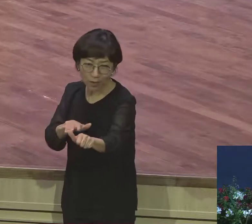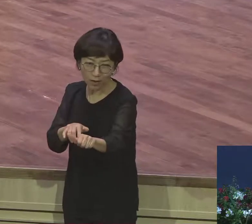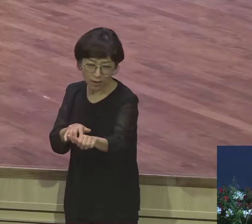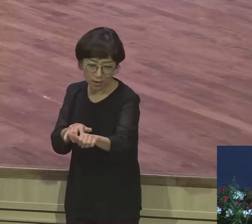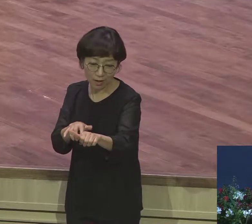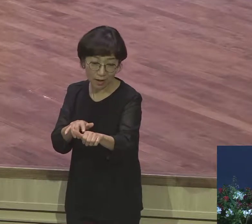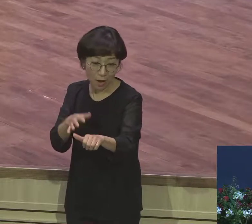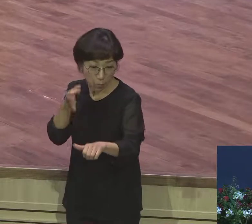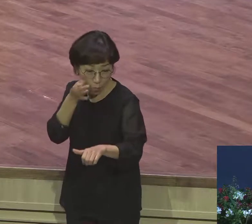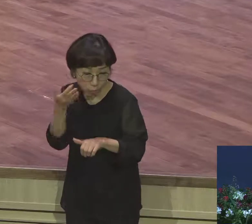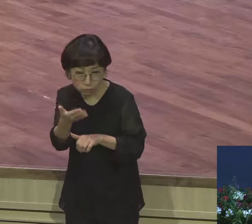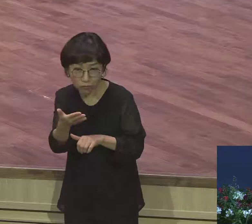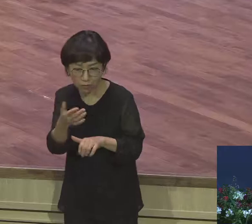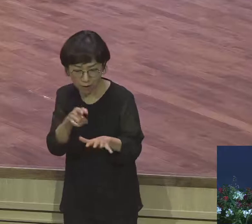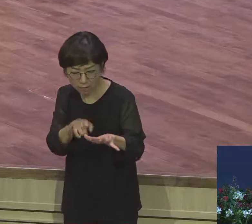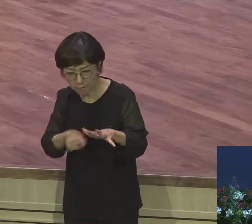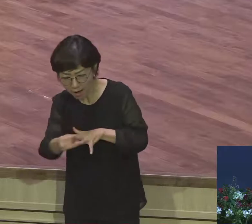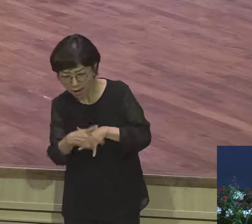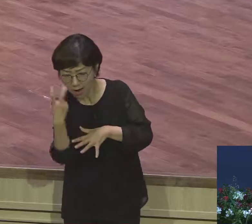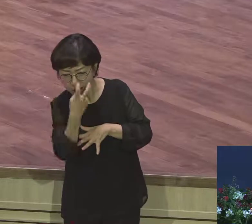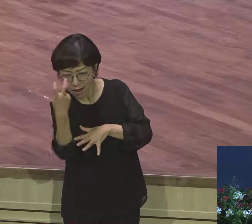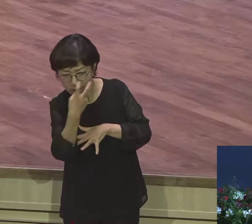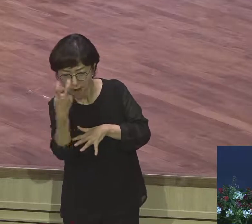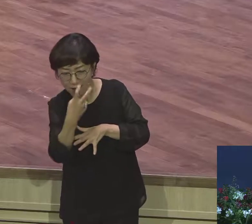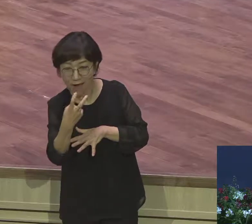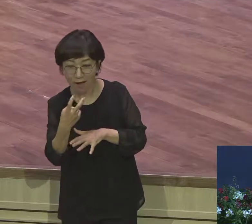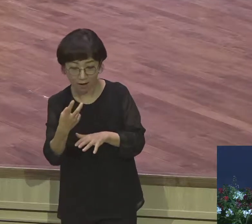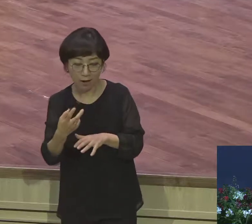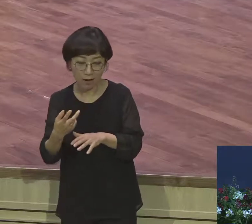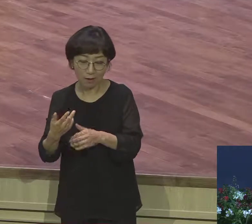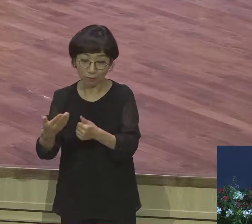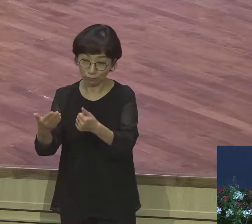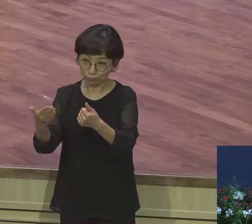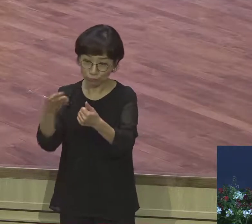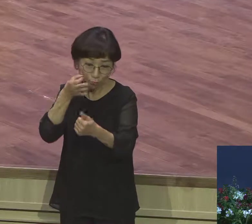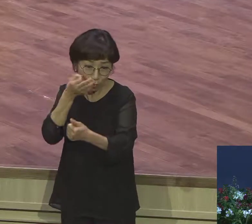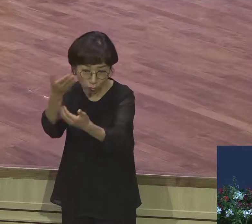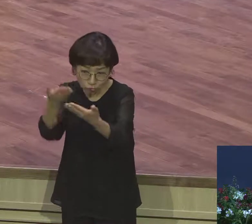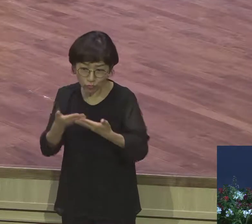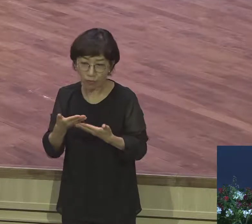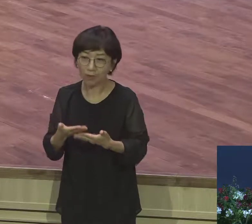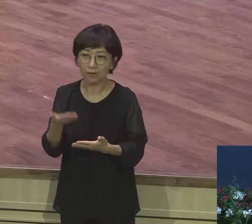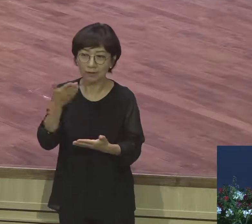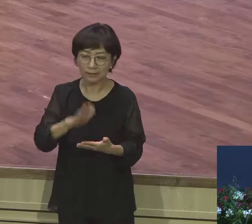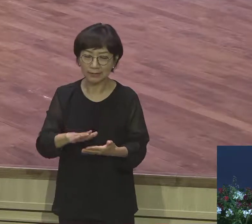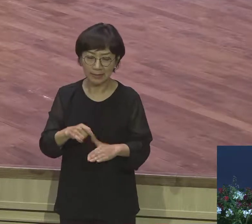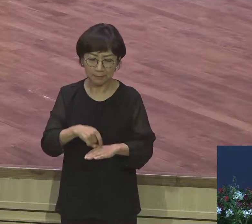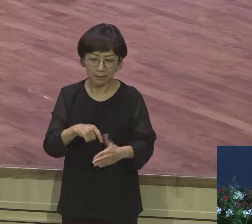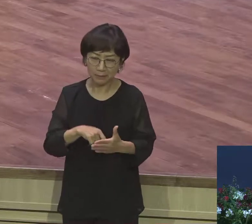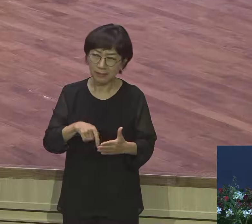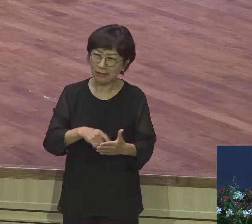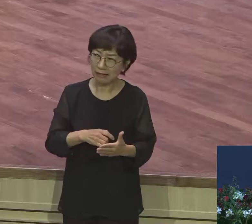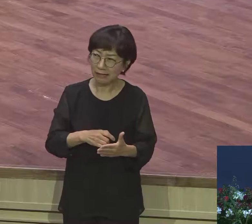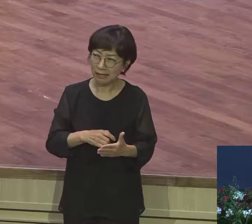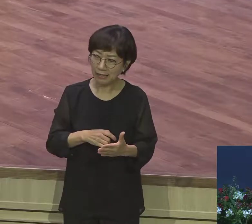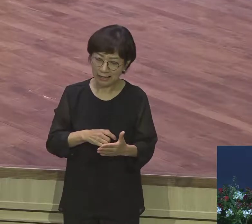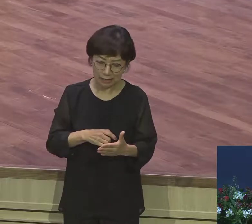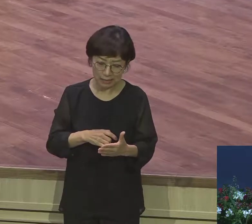보여준데도 현실이 너무 두렵다 말이에요 하나님을 전적으로 의지하지 못했어요 그래서